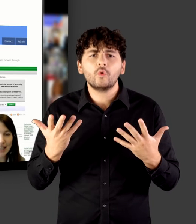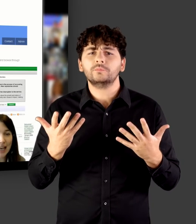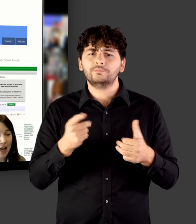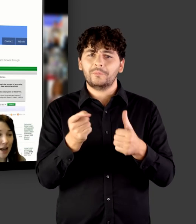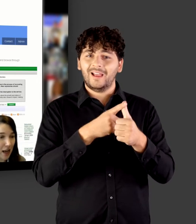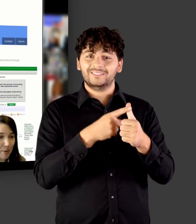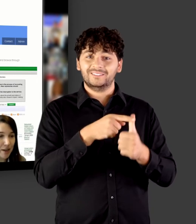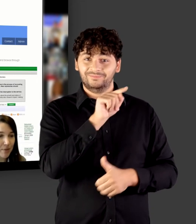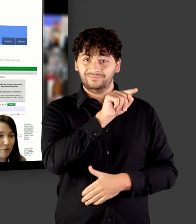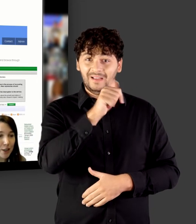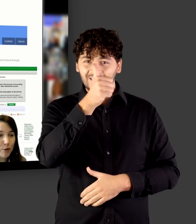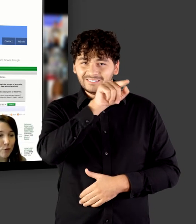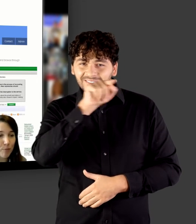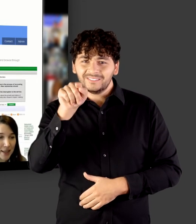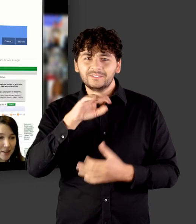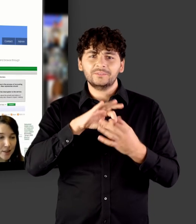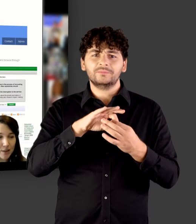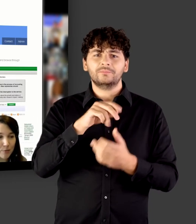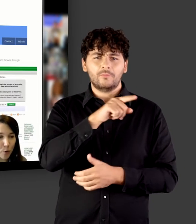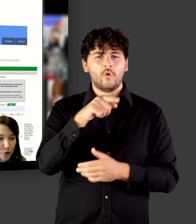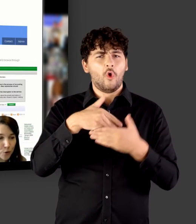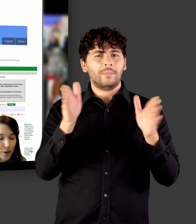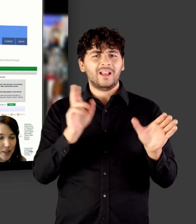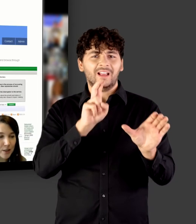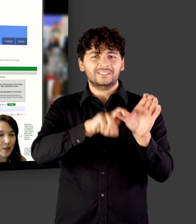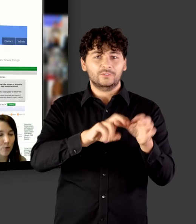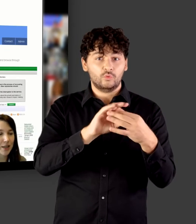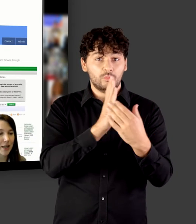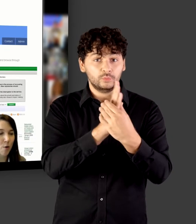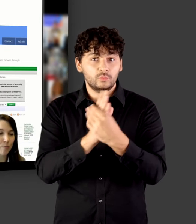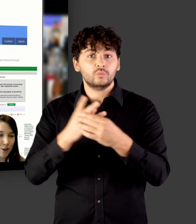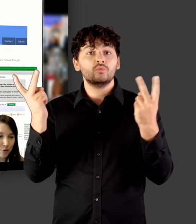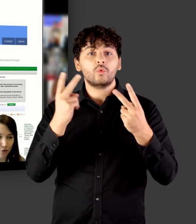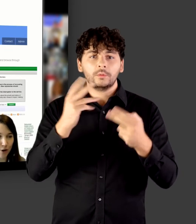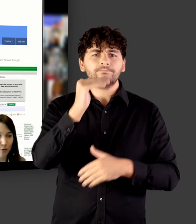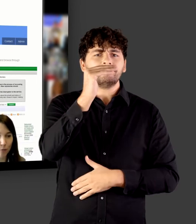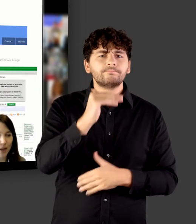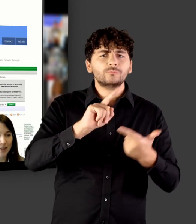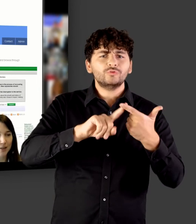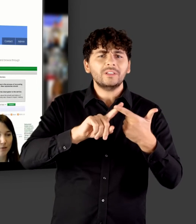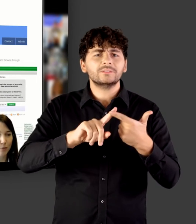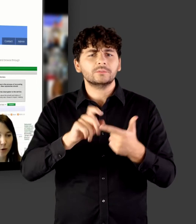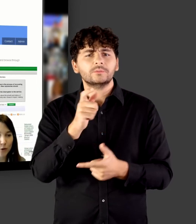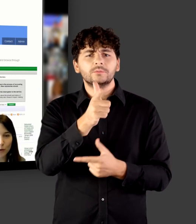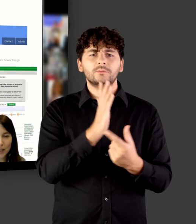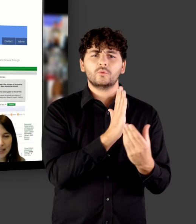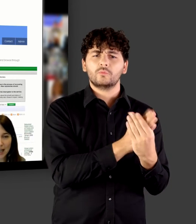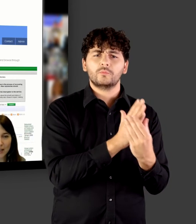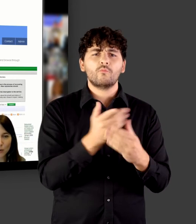einmal im Directory of Open Access Repositories oder dann auch im Registry of Open Access Repositories. Es sind über